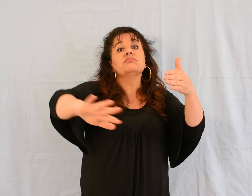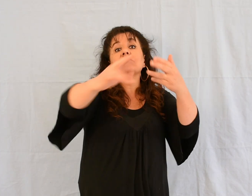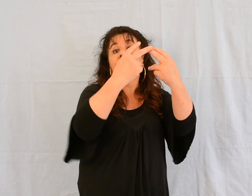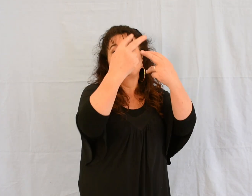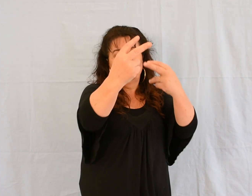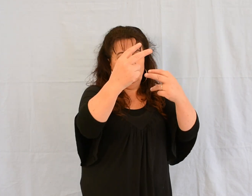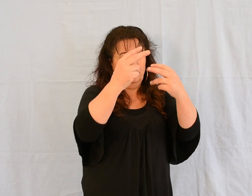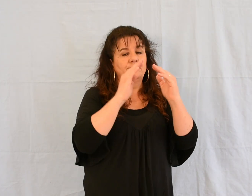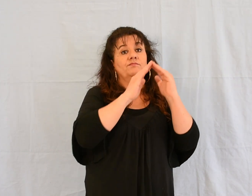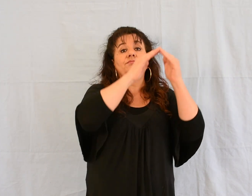autour de lui.